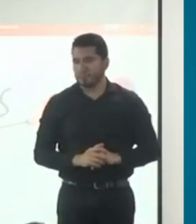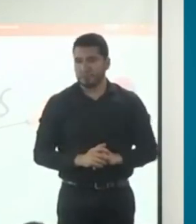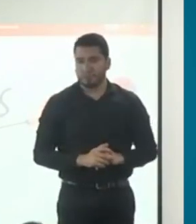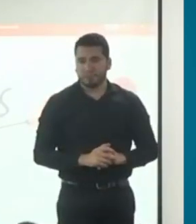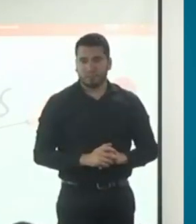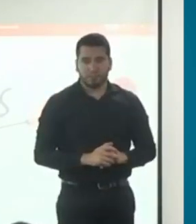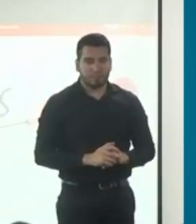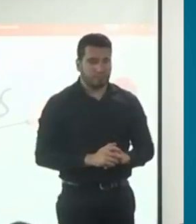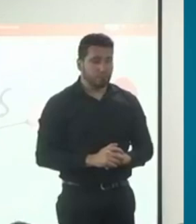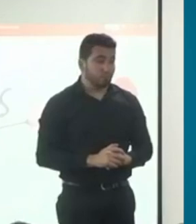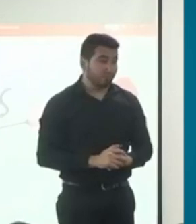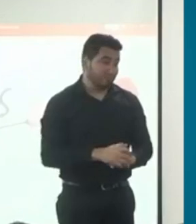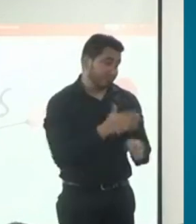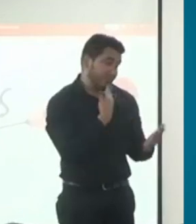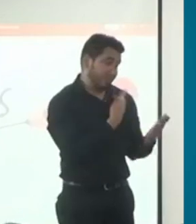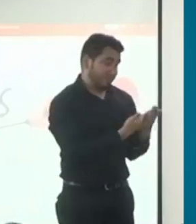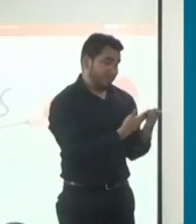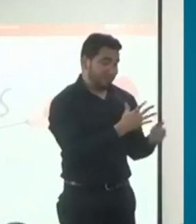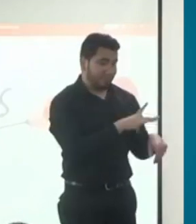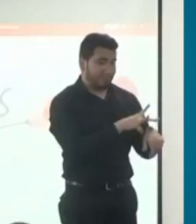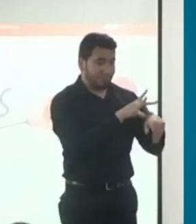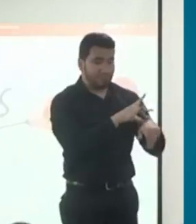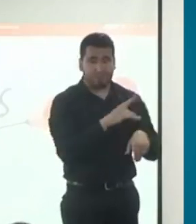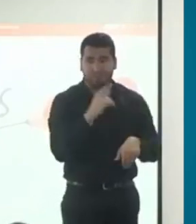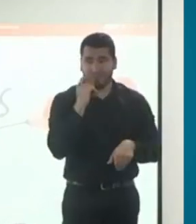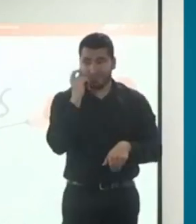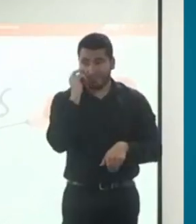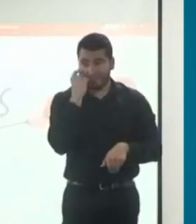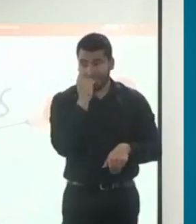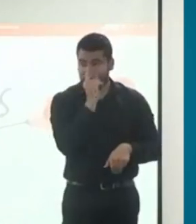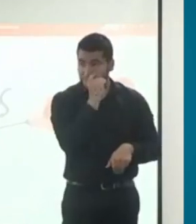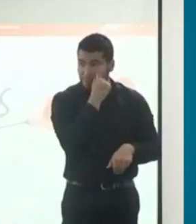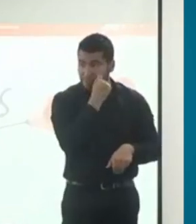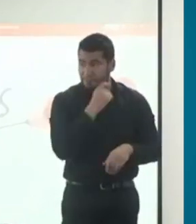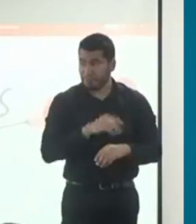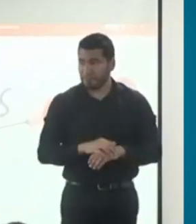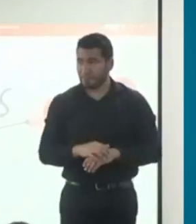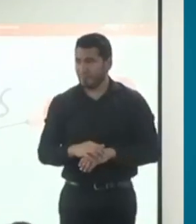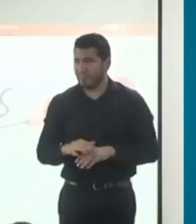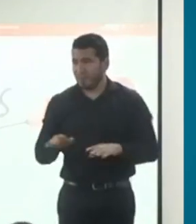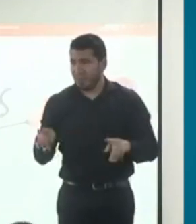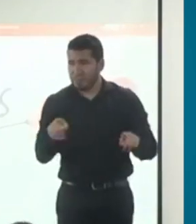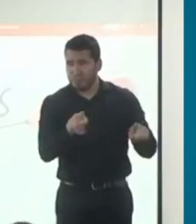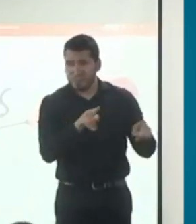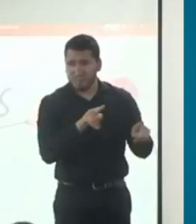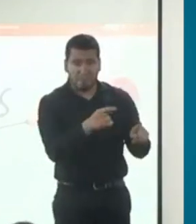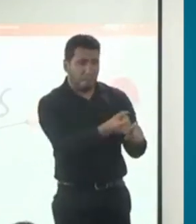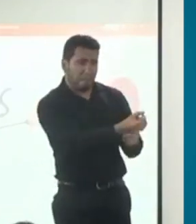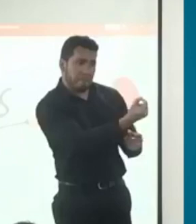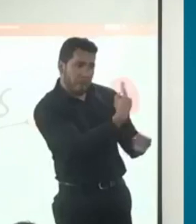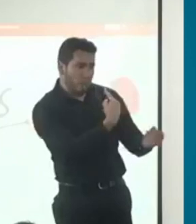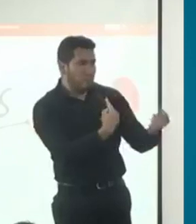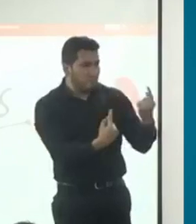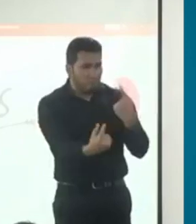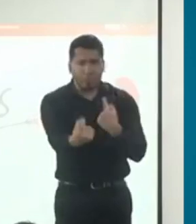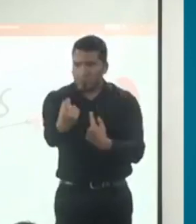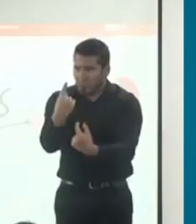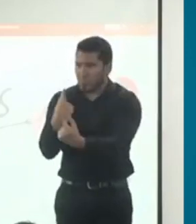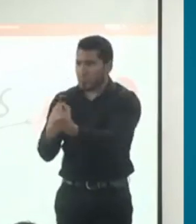Gracias, doctora Clemencia. Creo que con estas preguntas que fueron resueltas en este